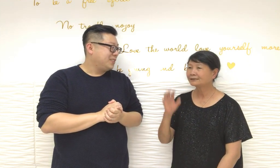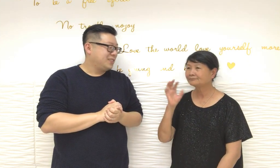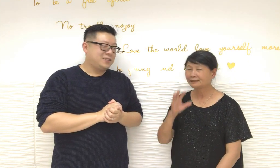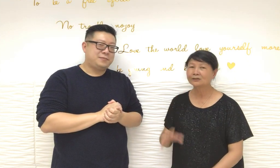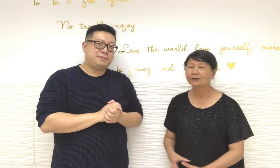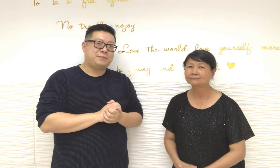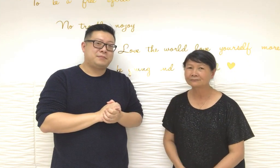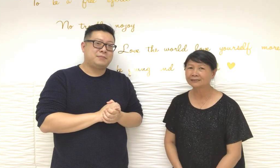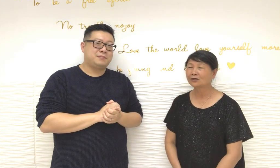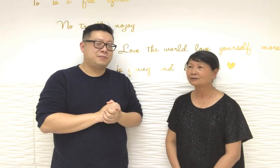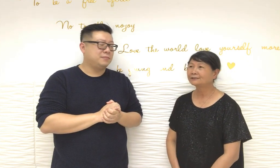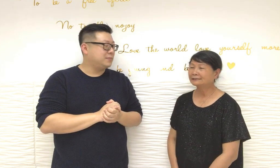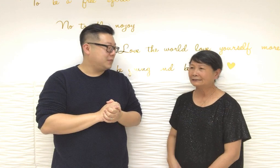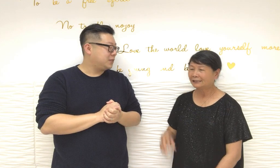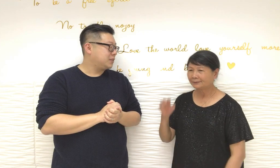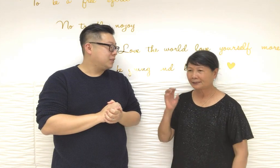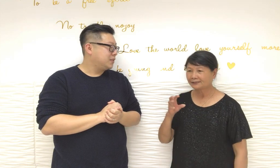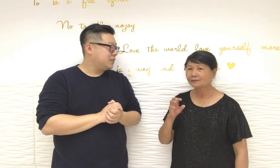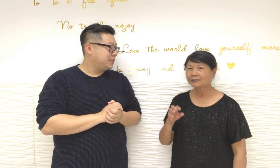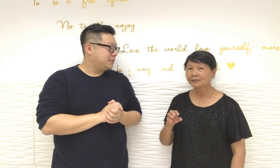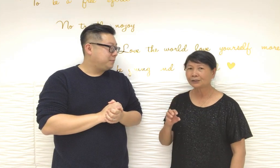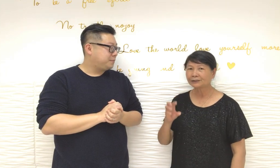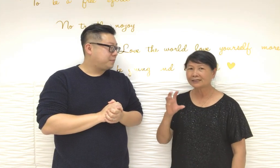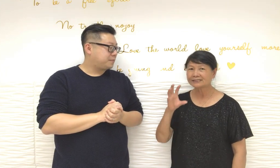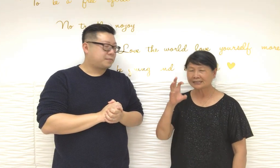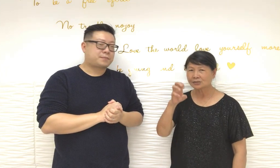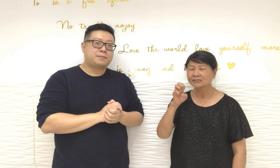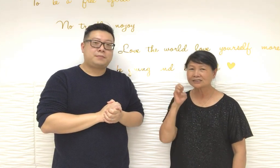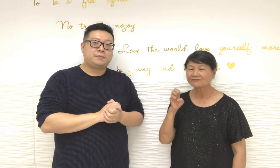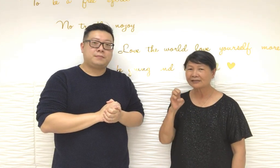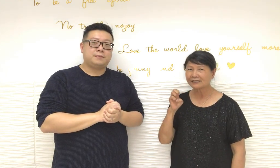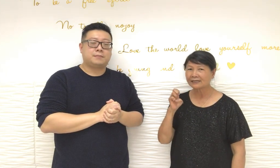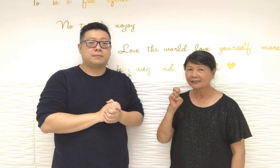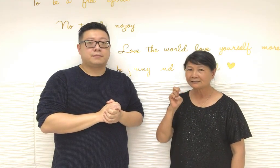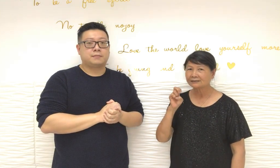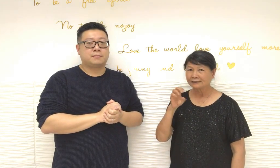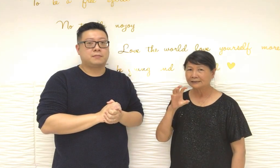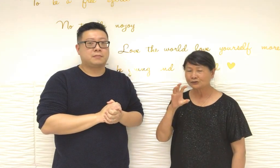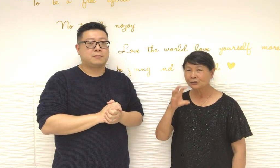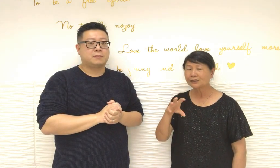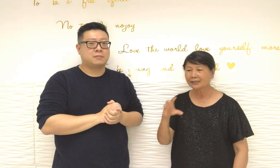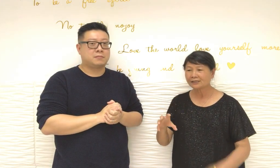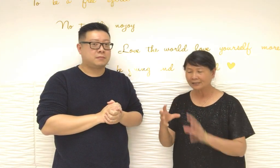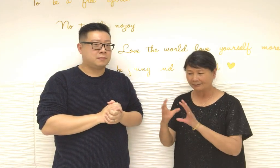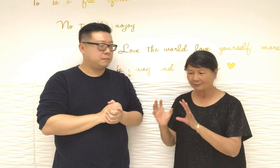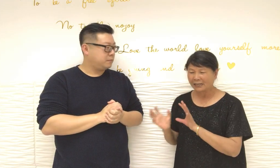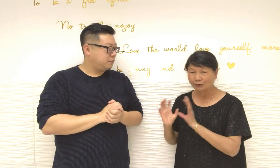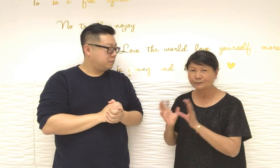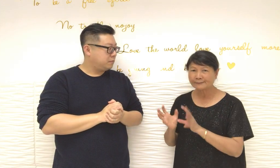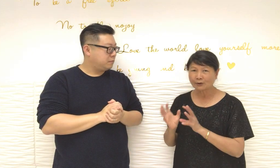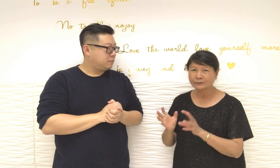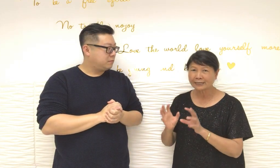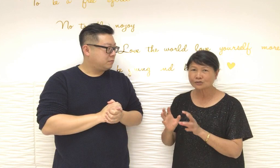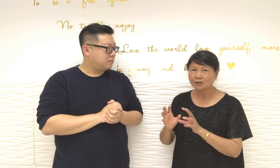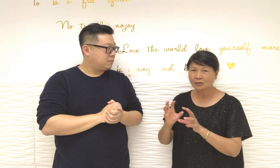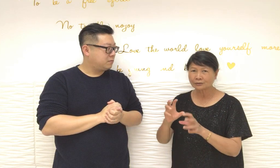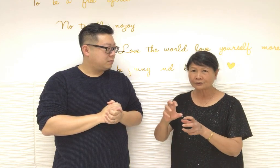餓不是餓皮憂呢他是吃了些錢回來如果你後面沒有東西將他